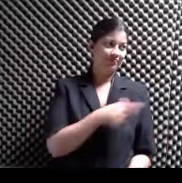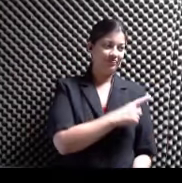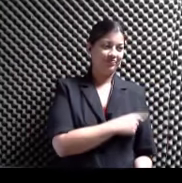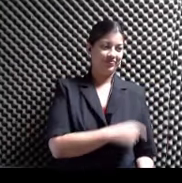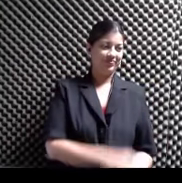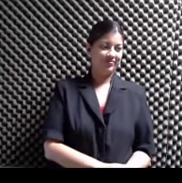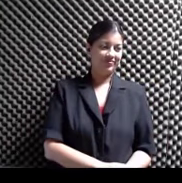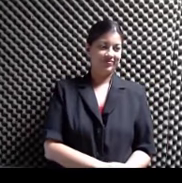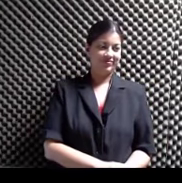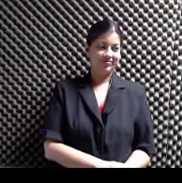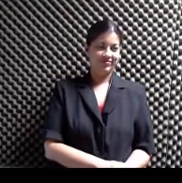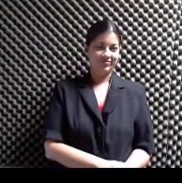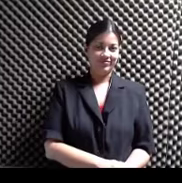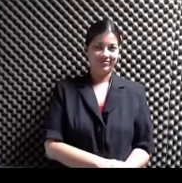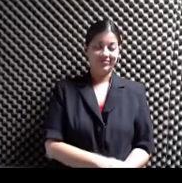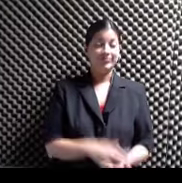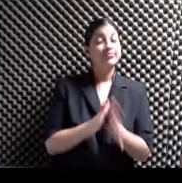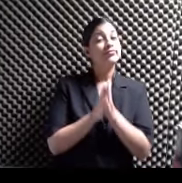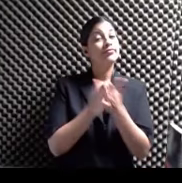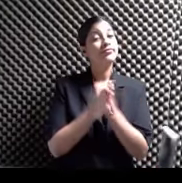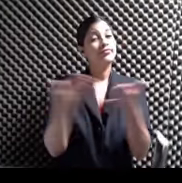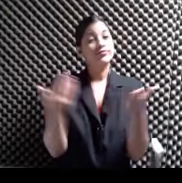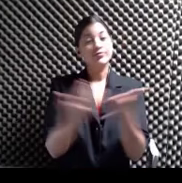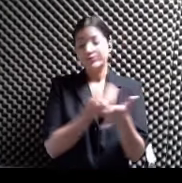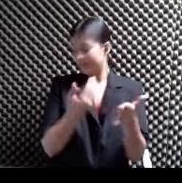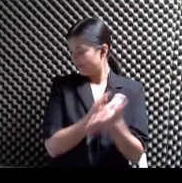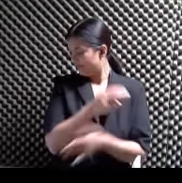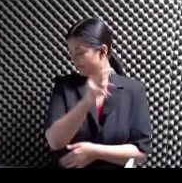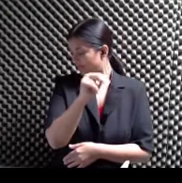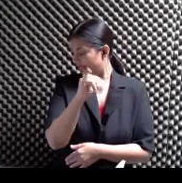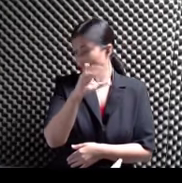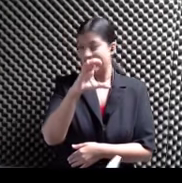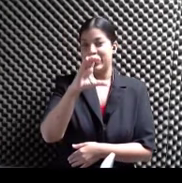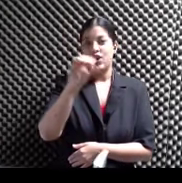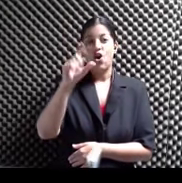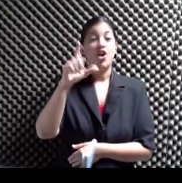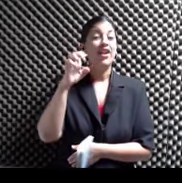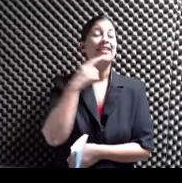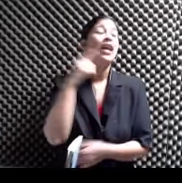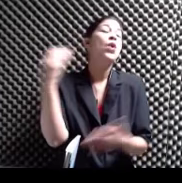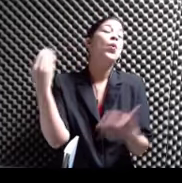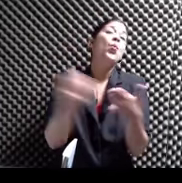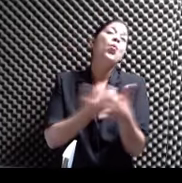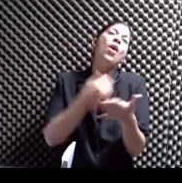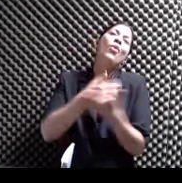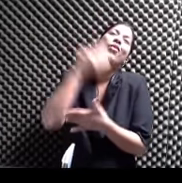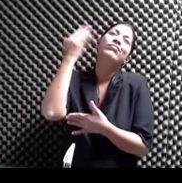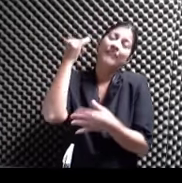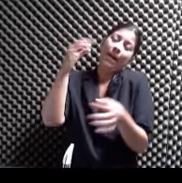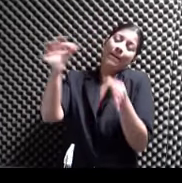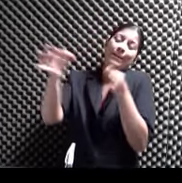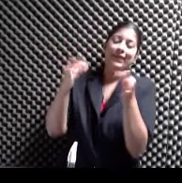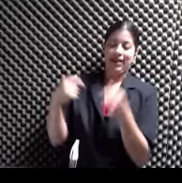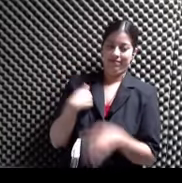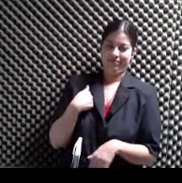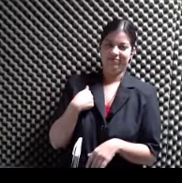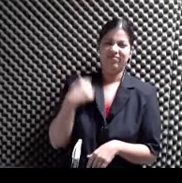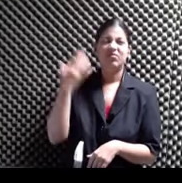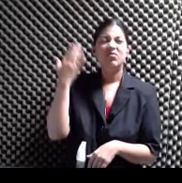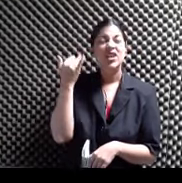Ese es el nuevo libro De Nicole Y digo nuevo Porque ahora me vas a explicar La diferencia Que antes tú hacías